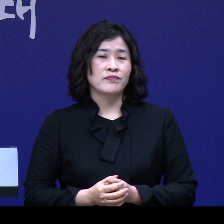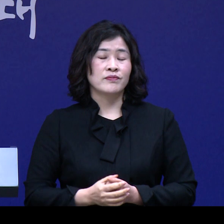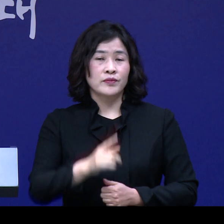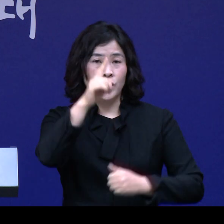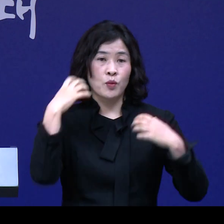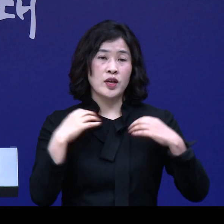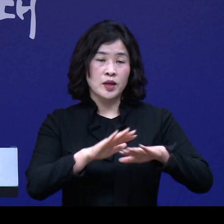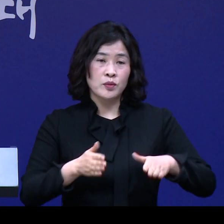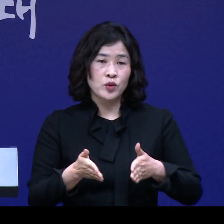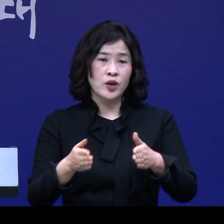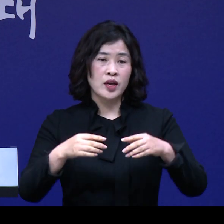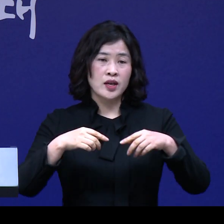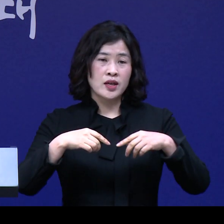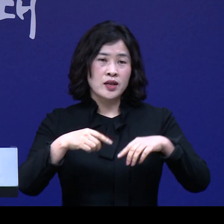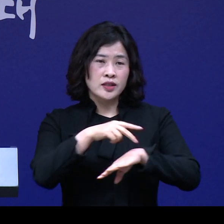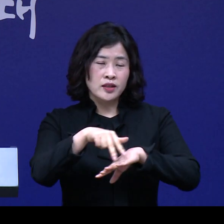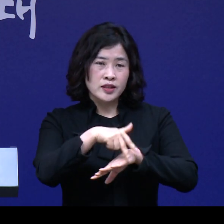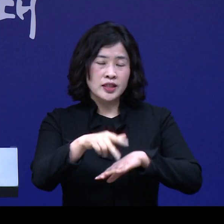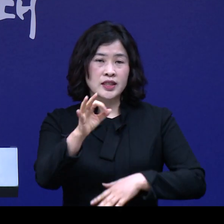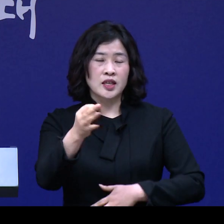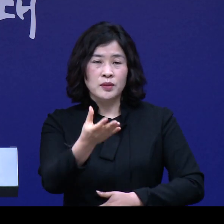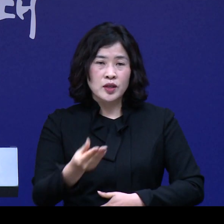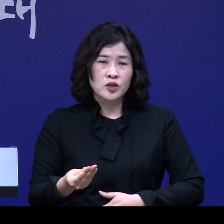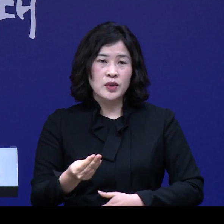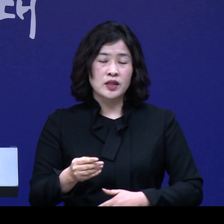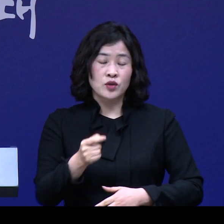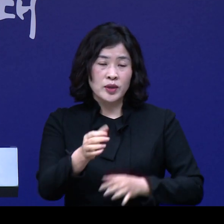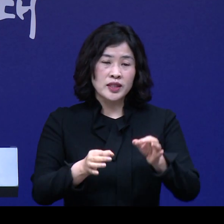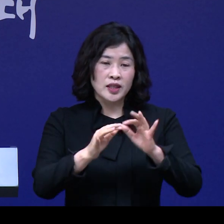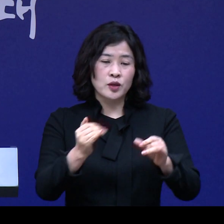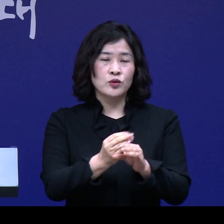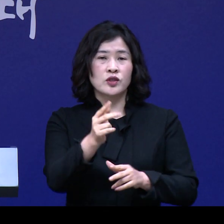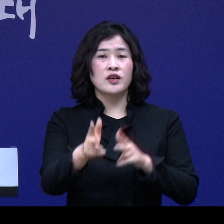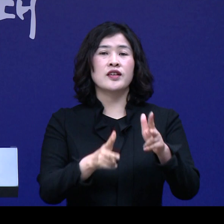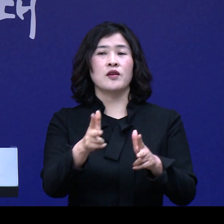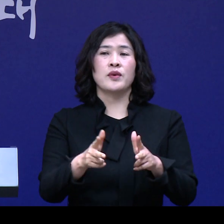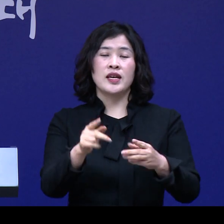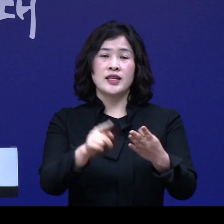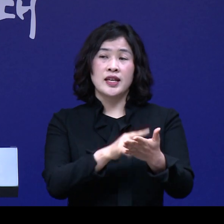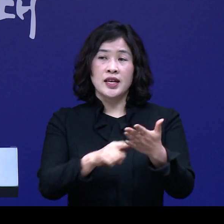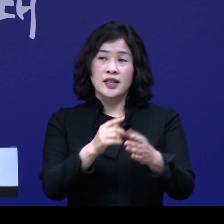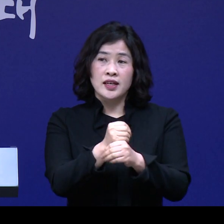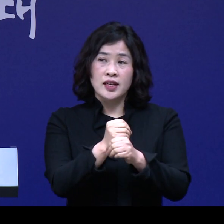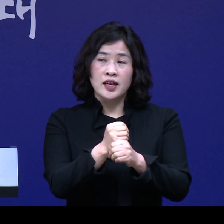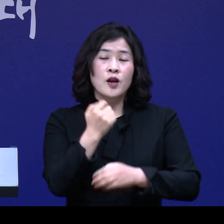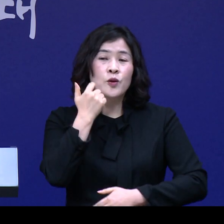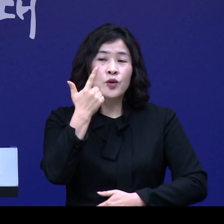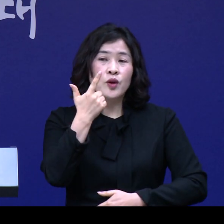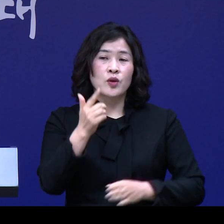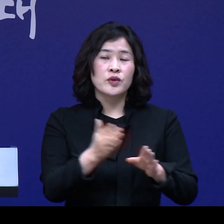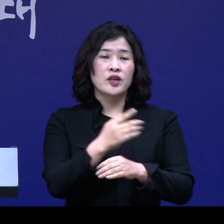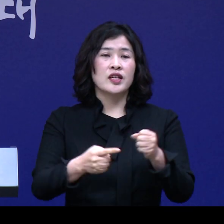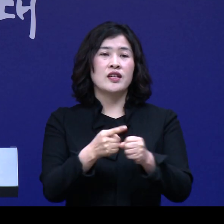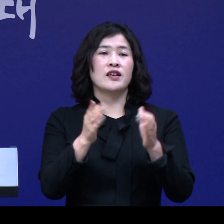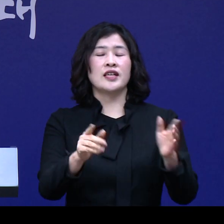정부와 도의 정책자금을 대출받은 소상공인과 중소기업의 상환기한을 6개월에서